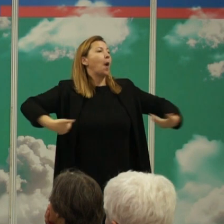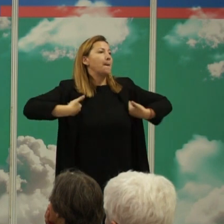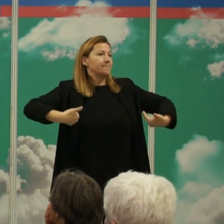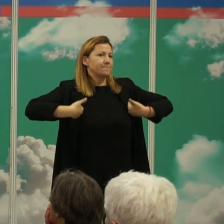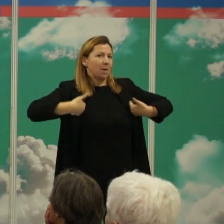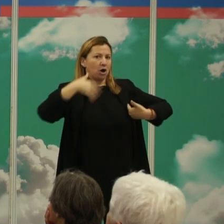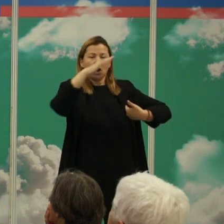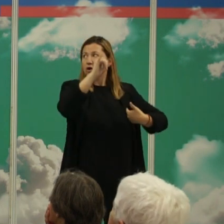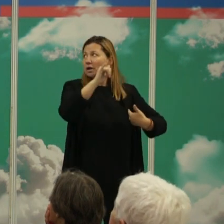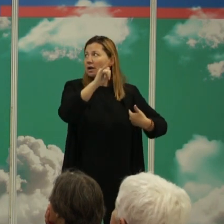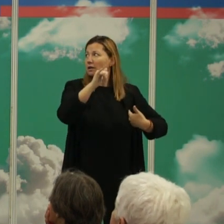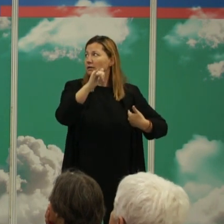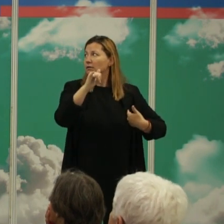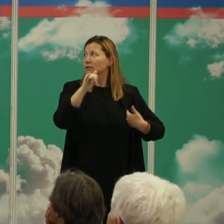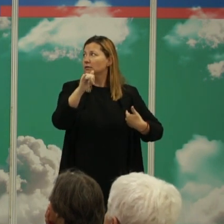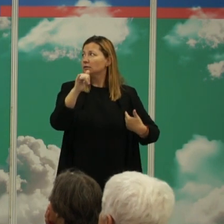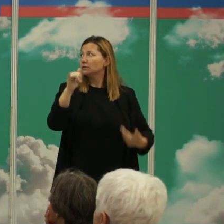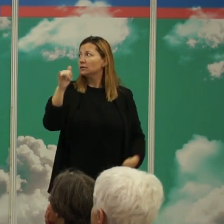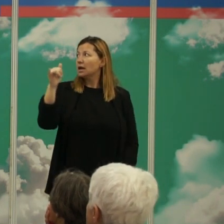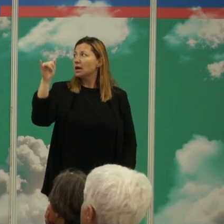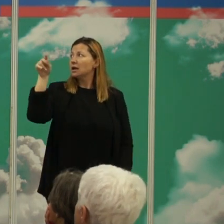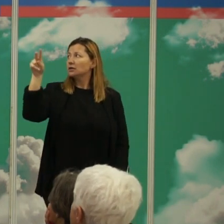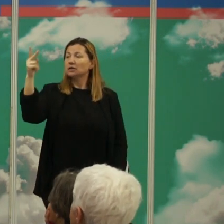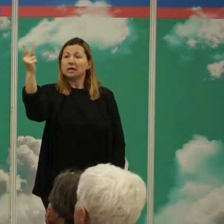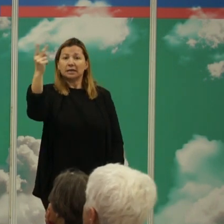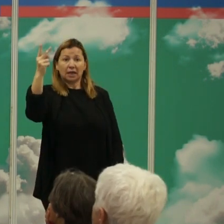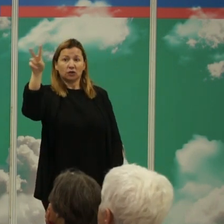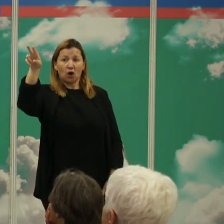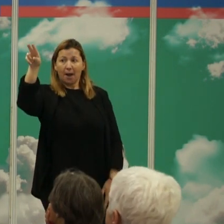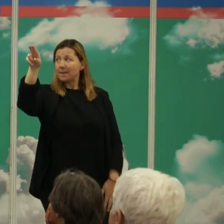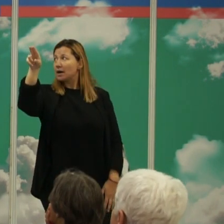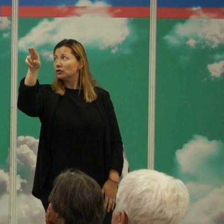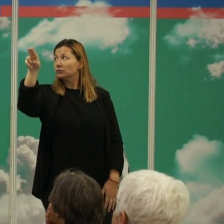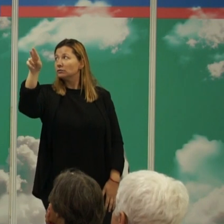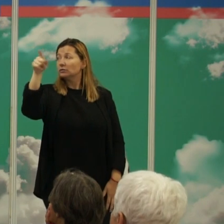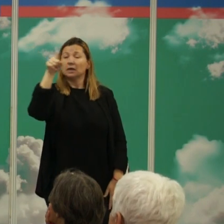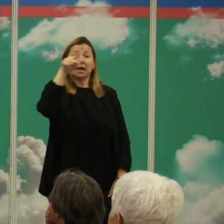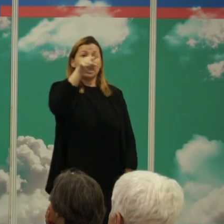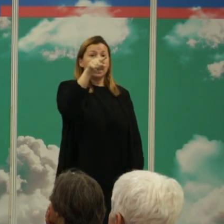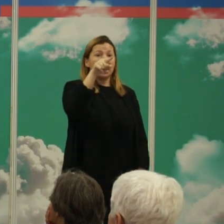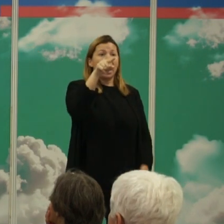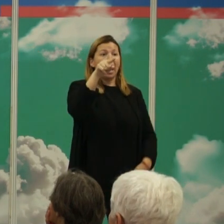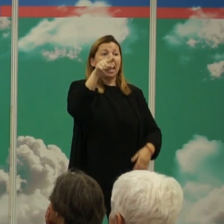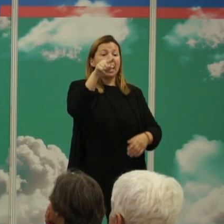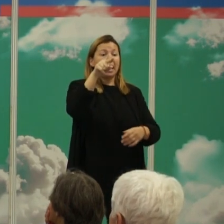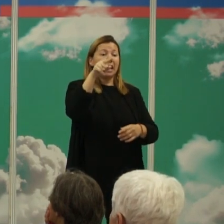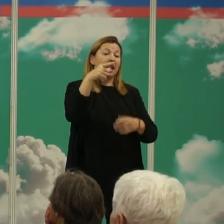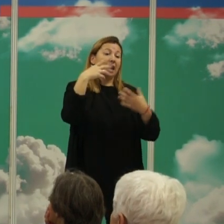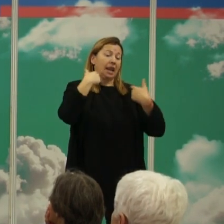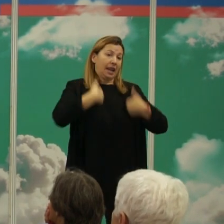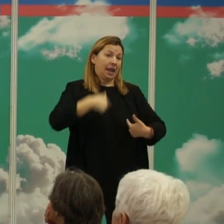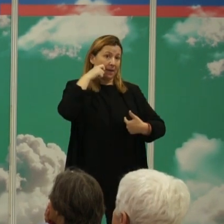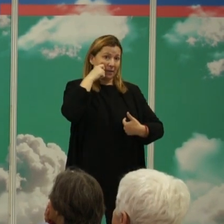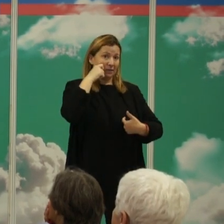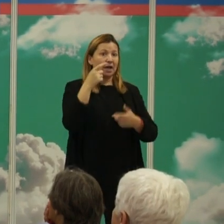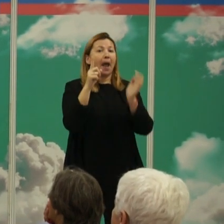pues estas dos especies bueno voy al chimpancé que todos conocéis son dos especies hermanas el ser humano sería una especie prima de esta especie